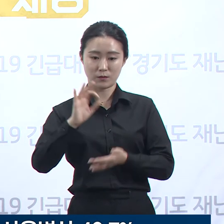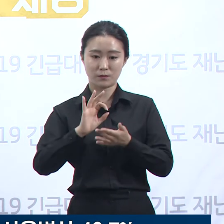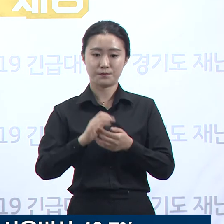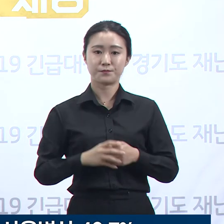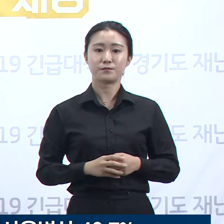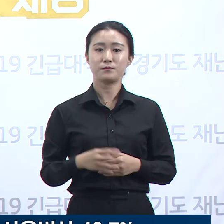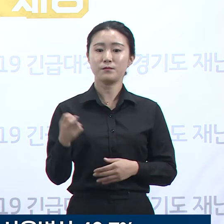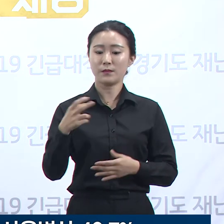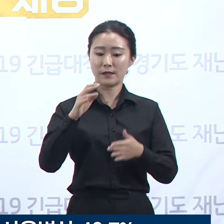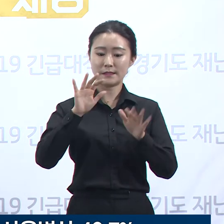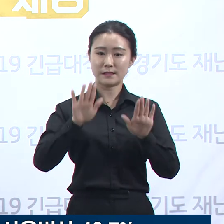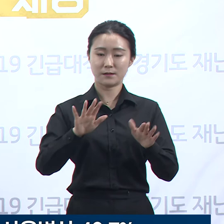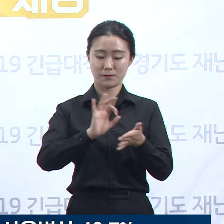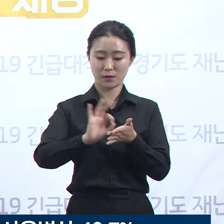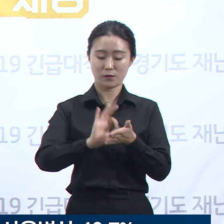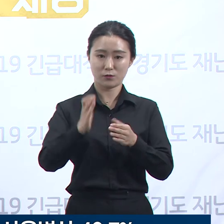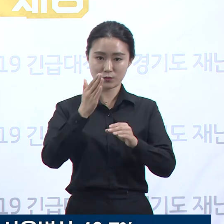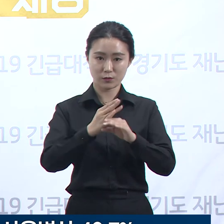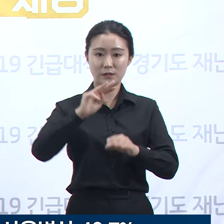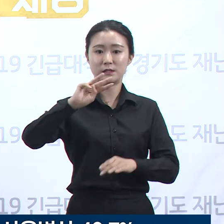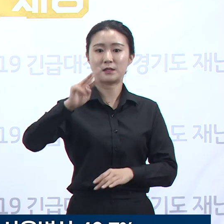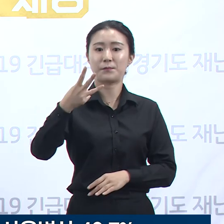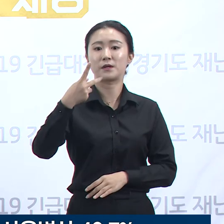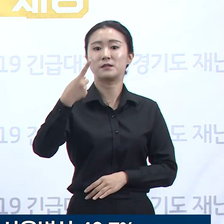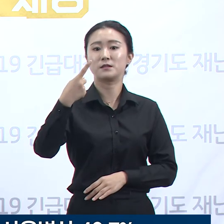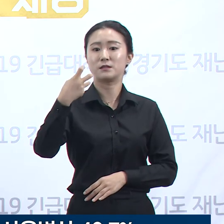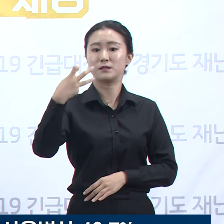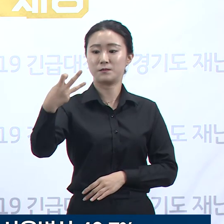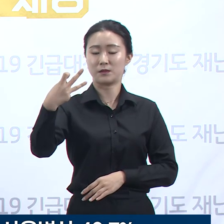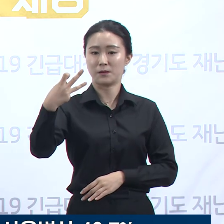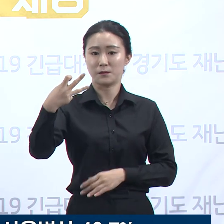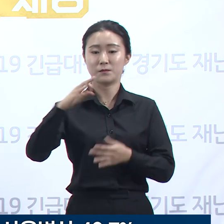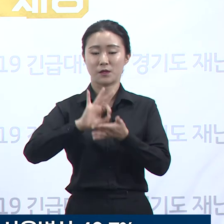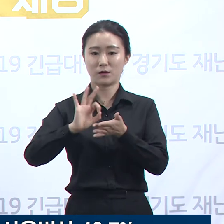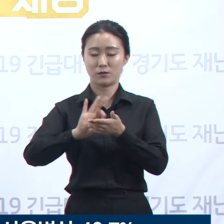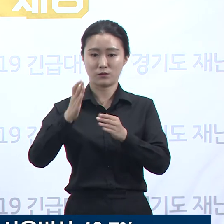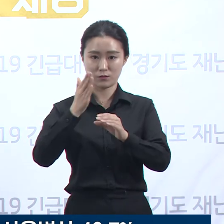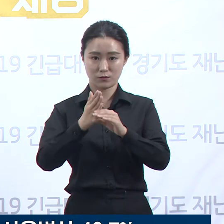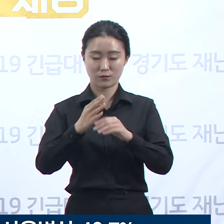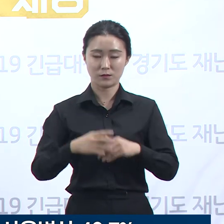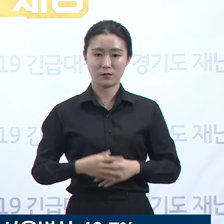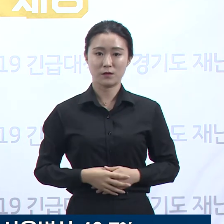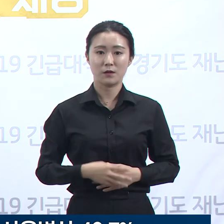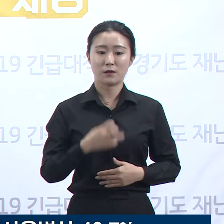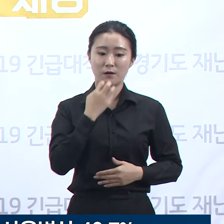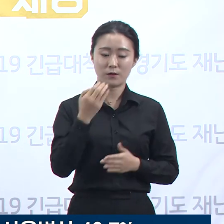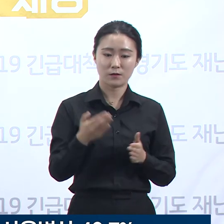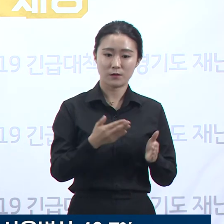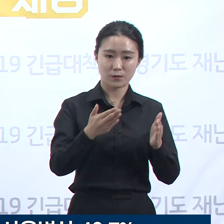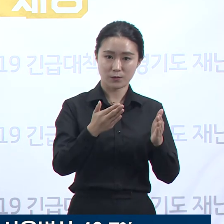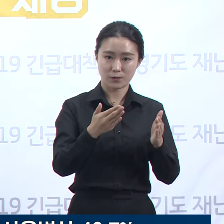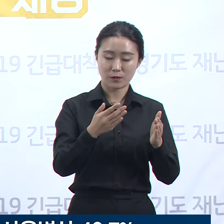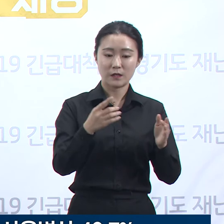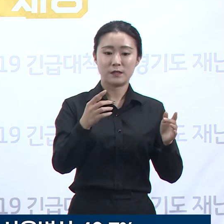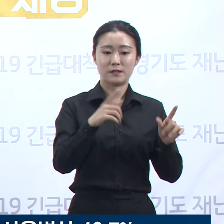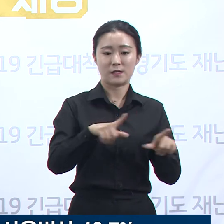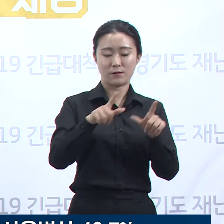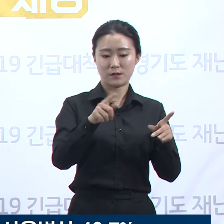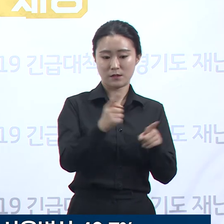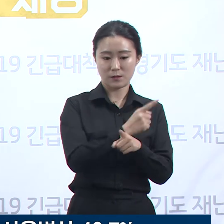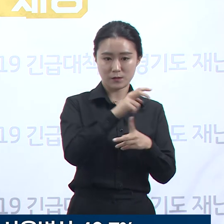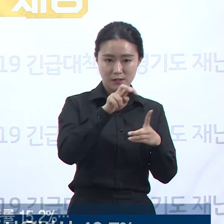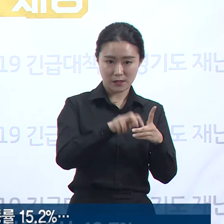313병상입니다. 경기 수도권 2생활치료센터와 제3,45호 생활치료센터 등